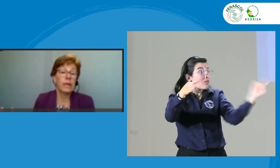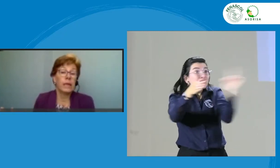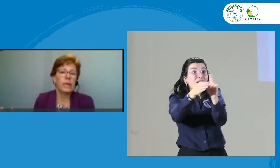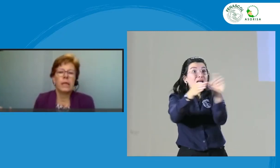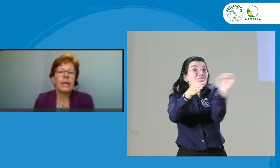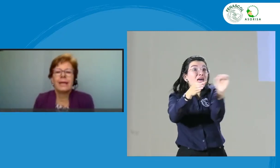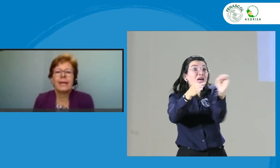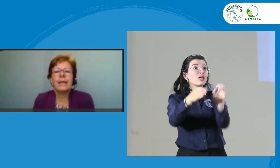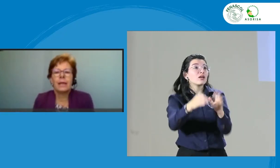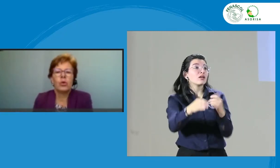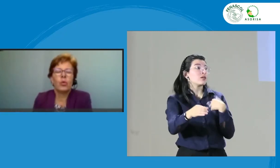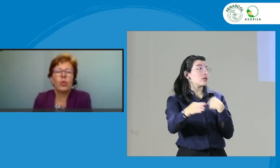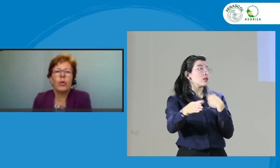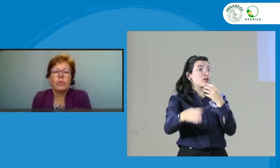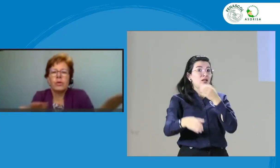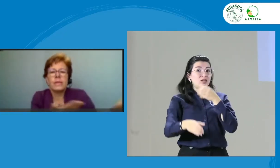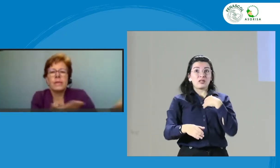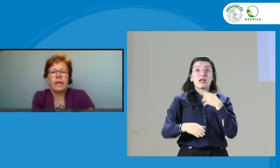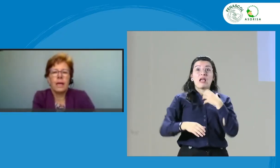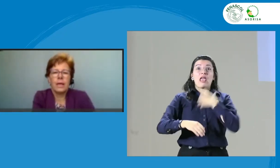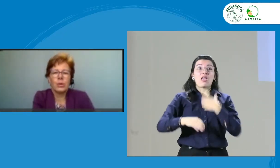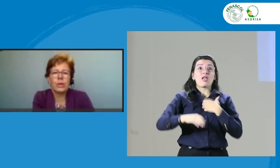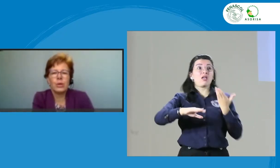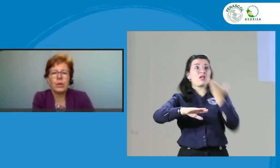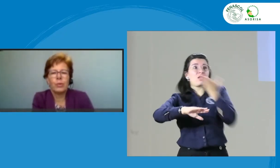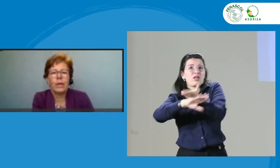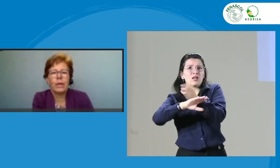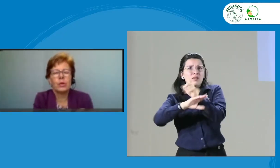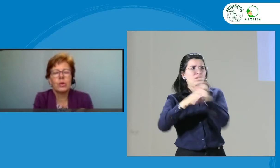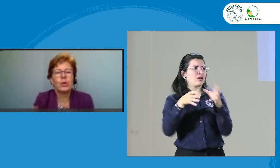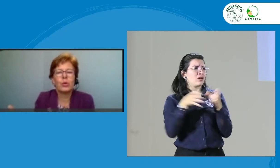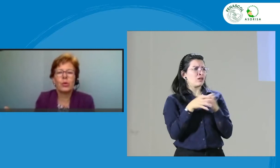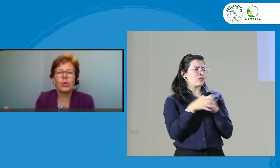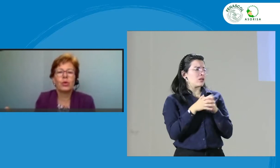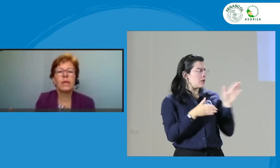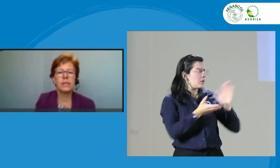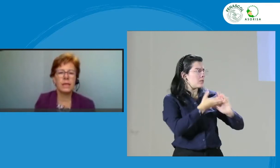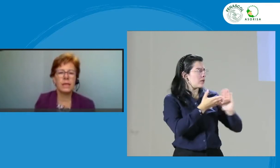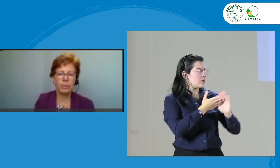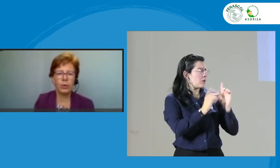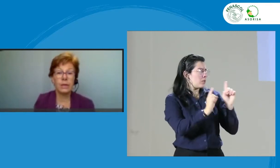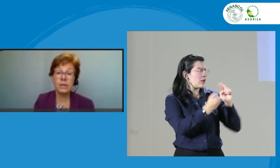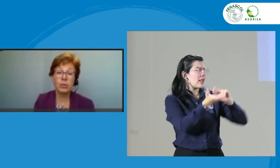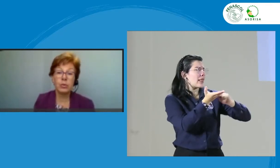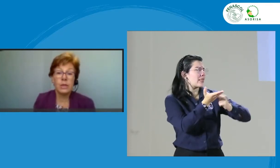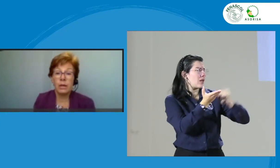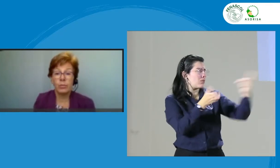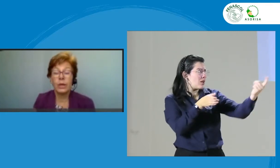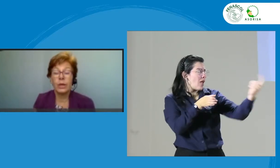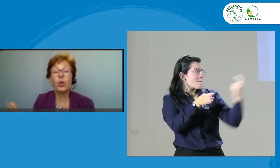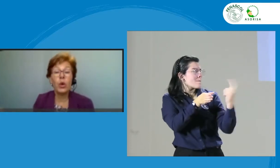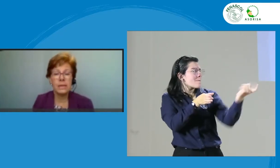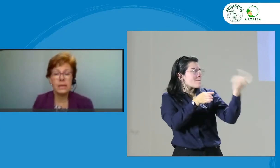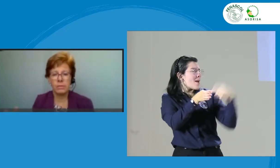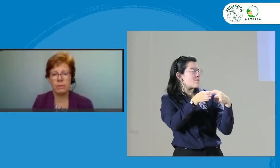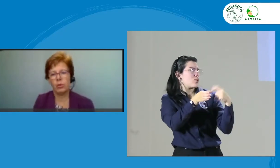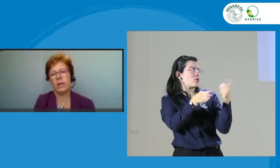no podemos llevar esa queja a la asociación, porque la asociación no tiene ni siquiera el poder de expulsarlo, porque no es miembro de la